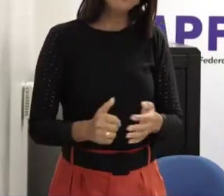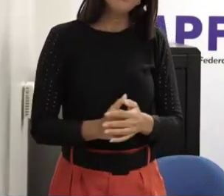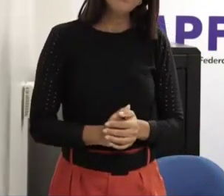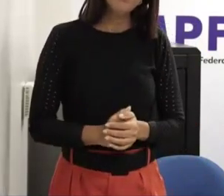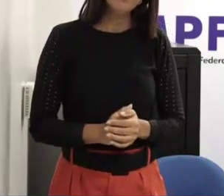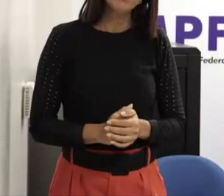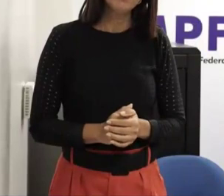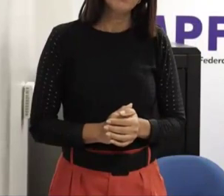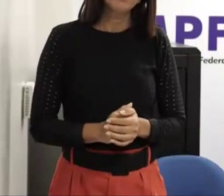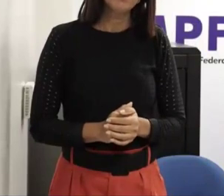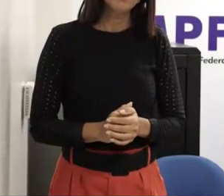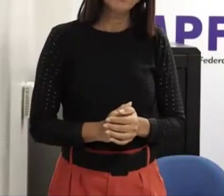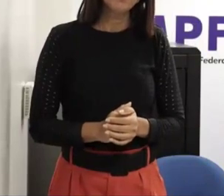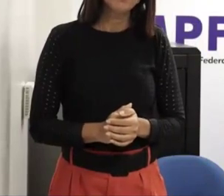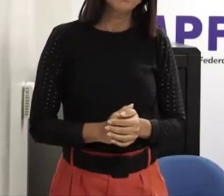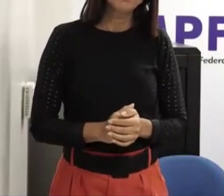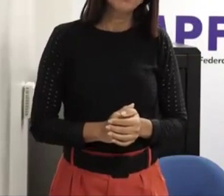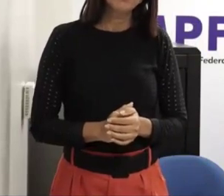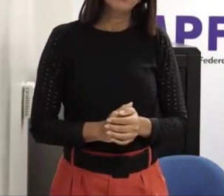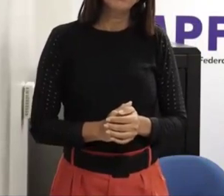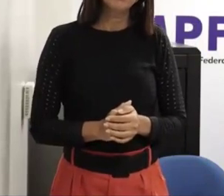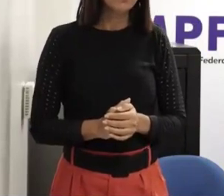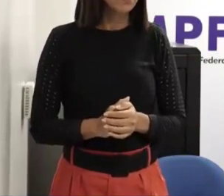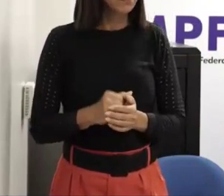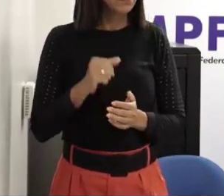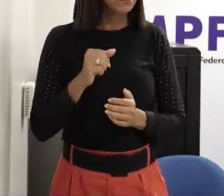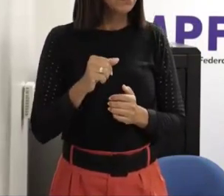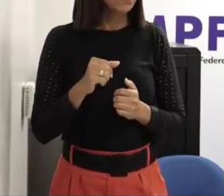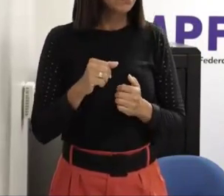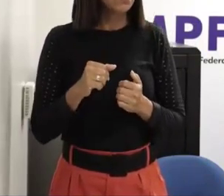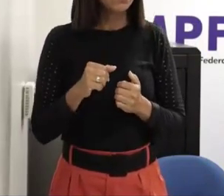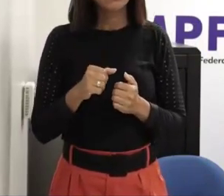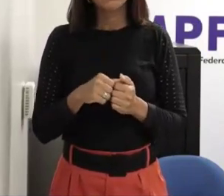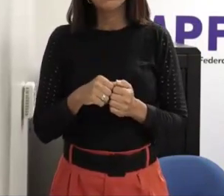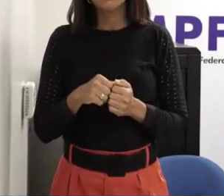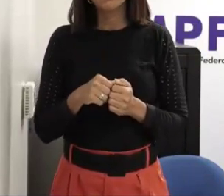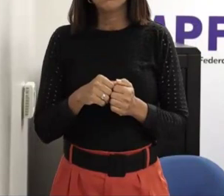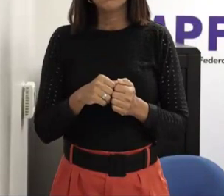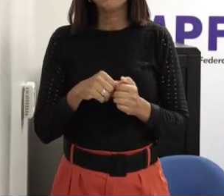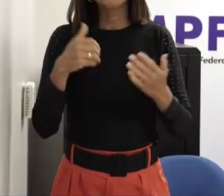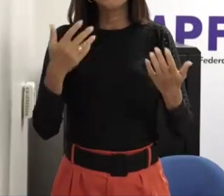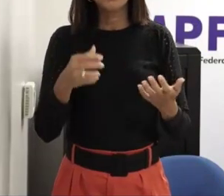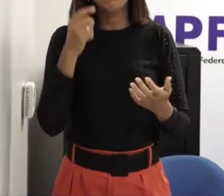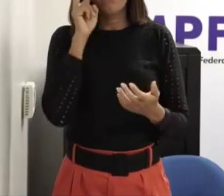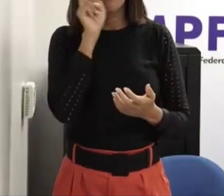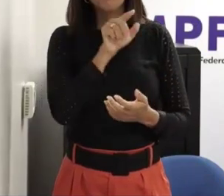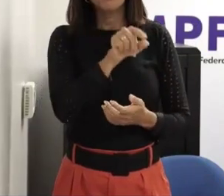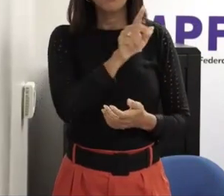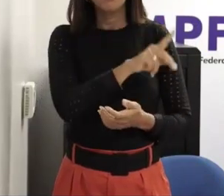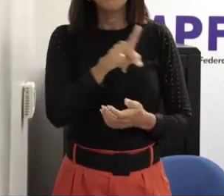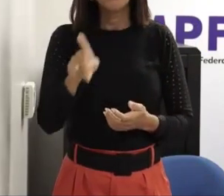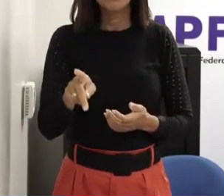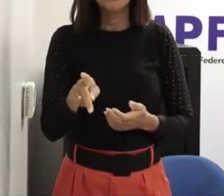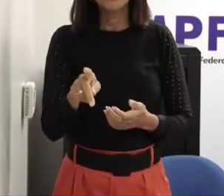até pelo próprio vínculo né mas como uma pessoa que ia receber o sofrimento dela só que isso para o professor é muito